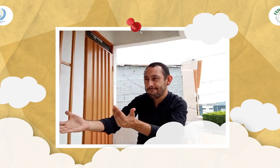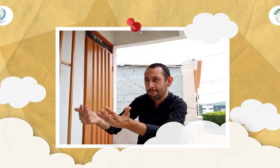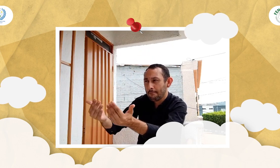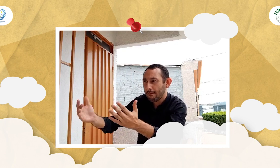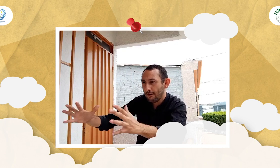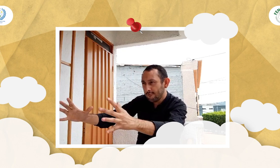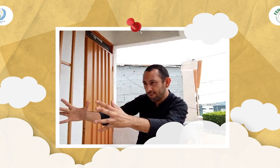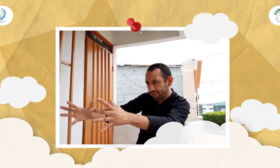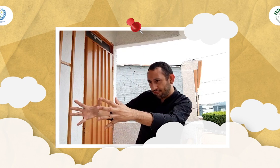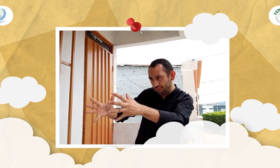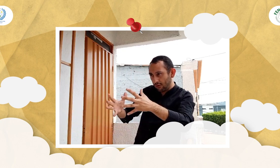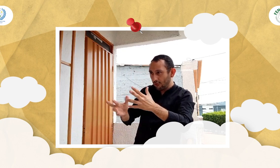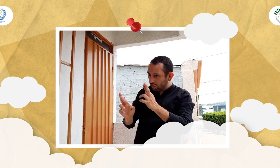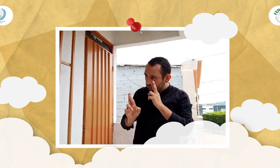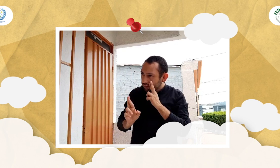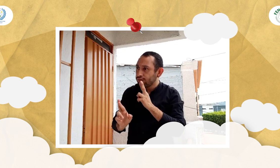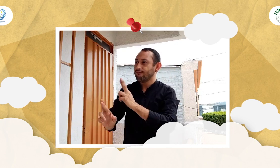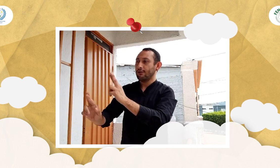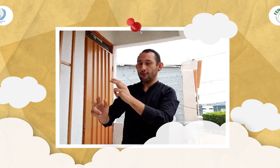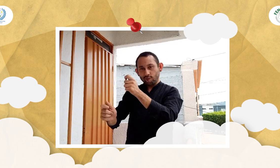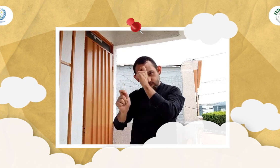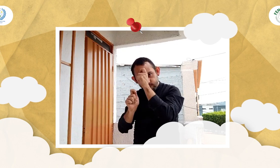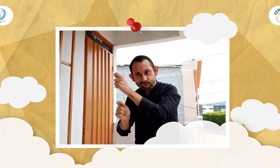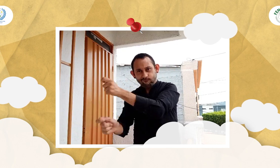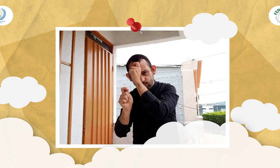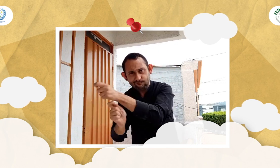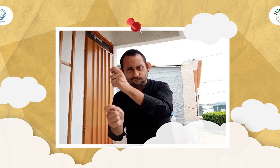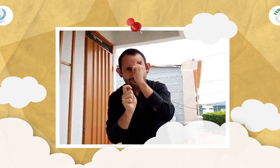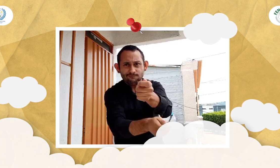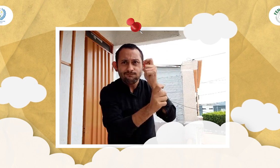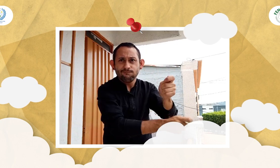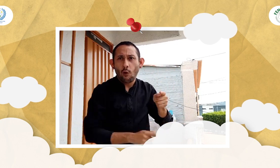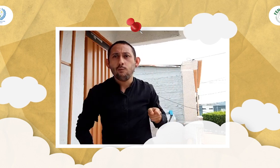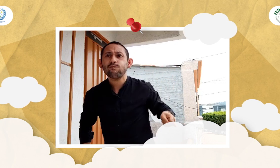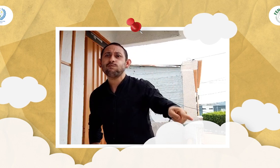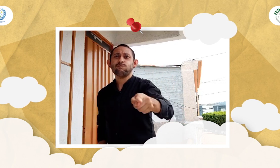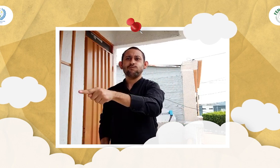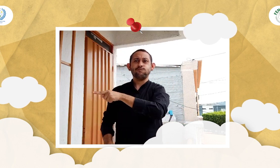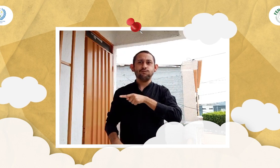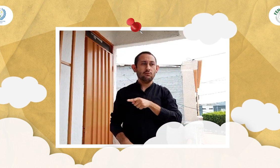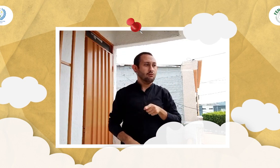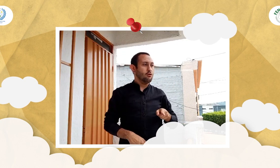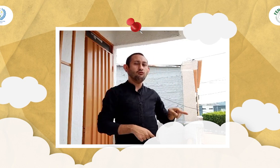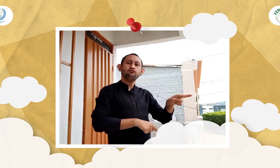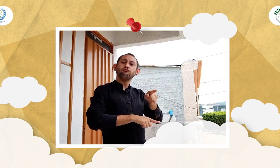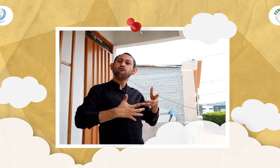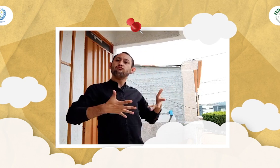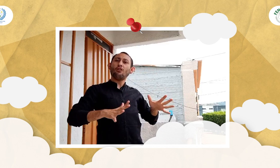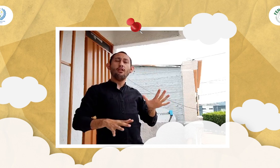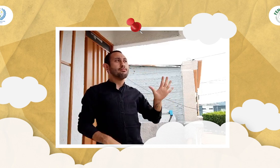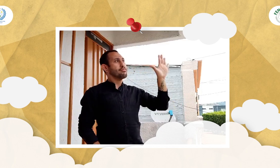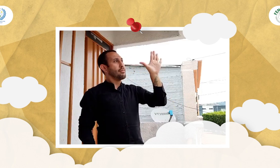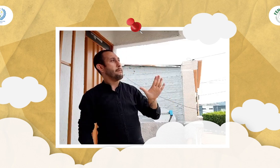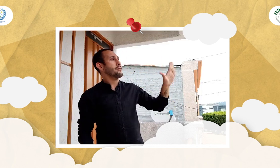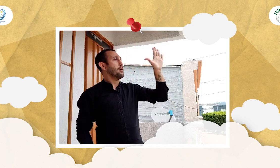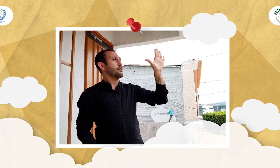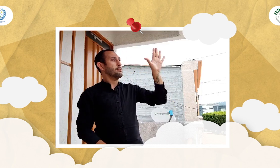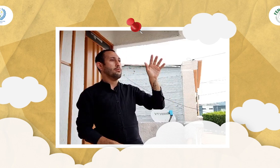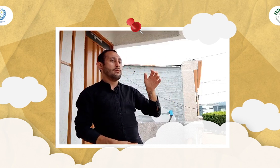o grandes departamentos en los que se ha realizado recolección de vocabulario, sino que esta gestión